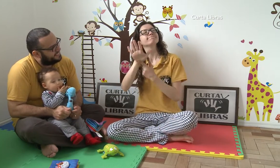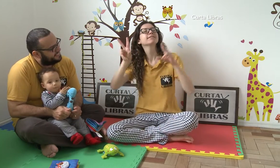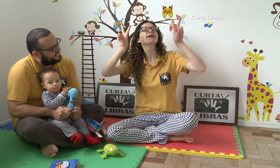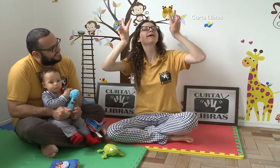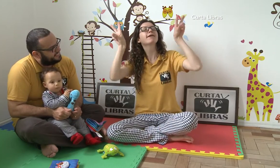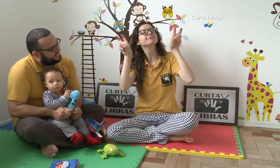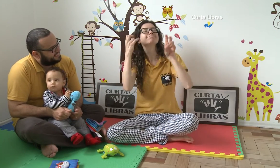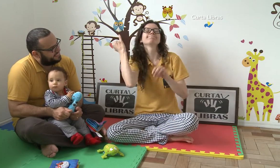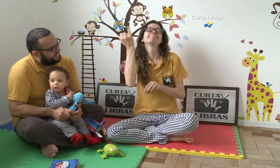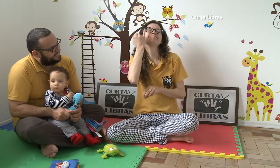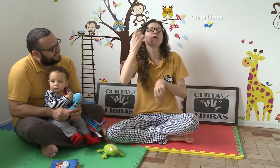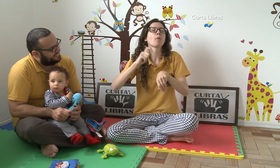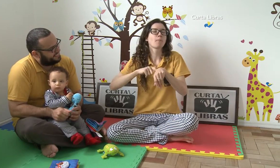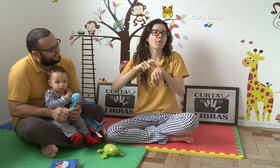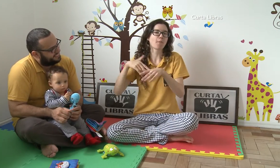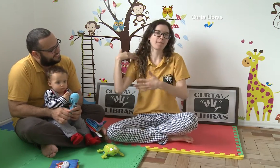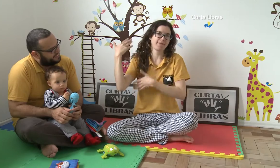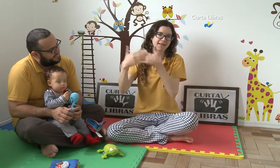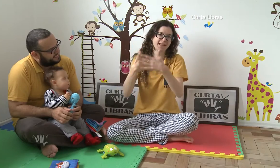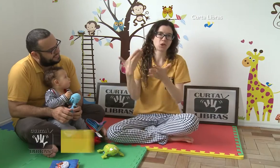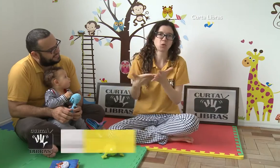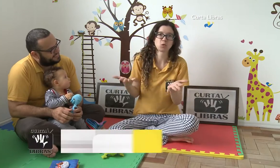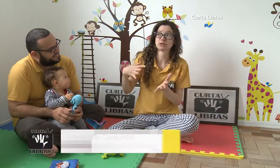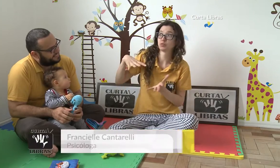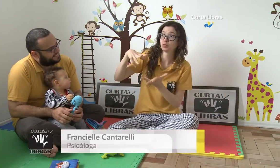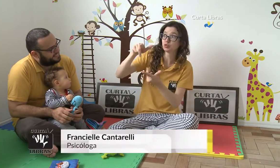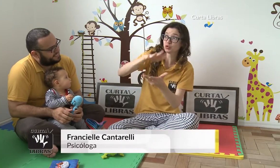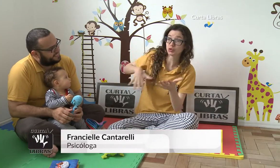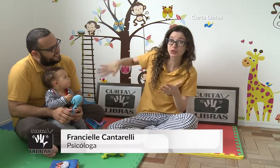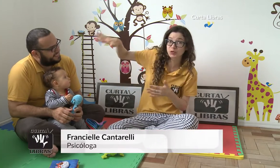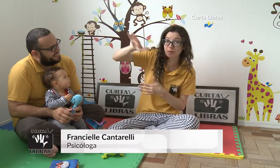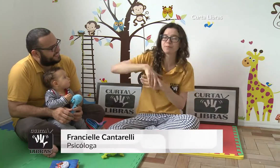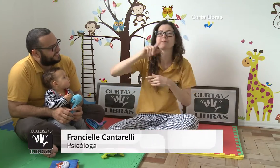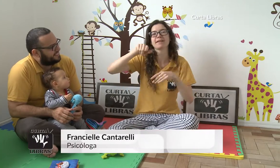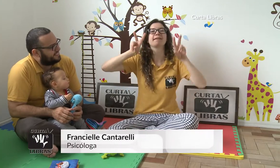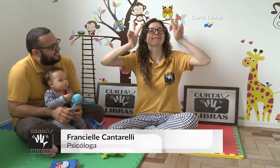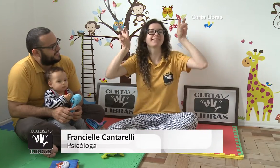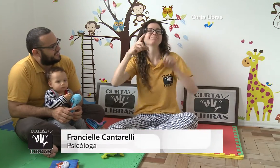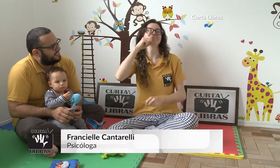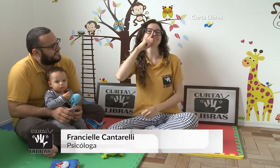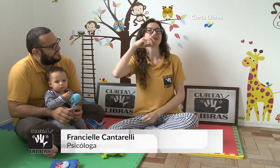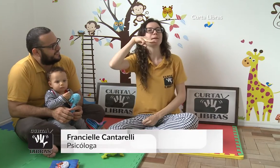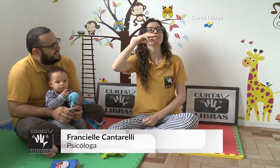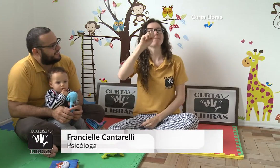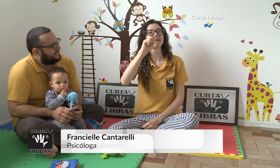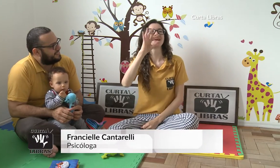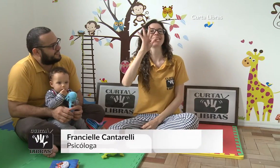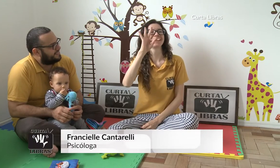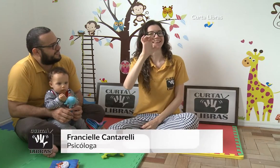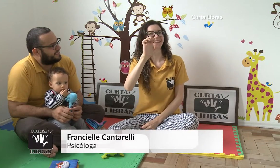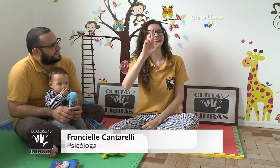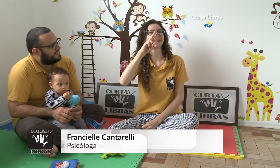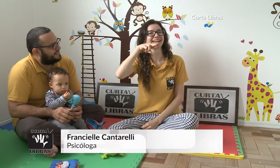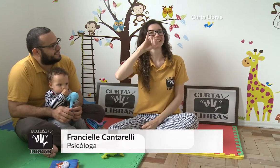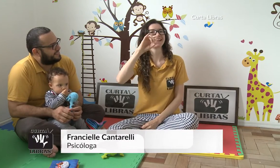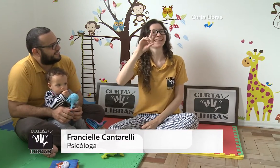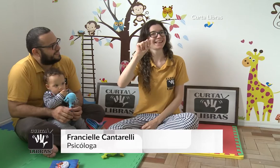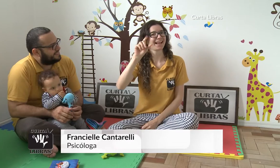Nós três vamos apresentar um assunto muito importante que está muito em voga no mundo hoje. Este assunto é a maternidade.